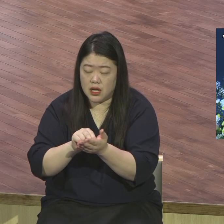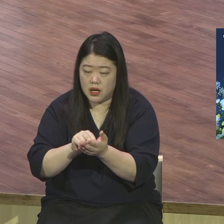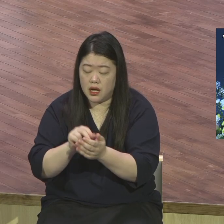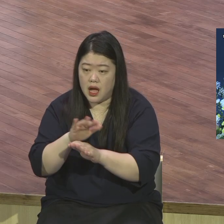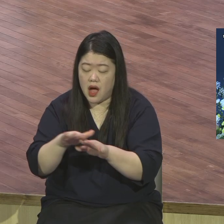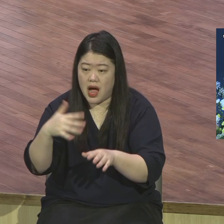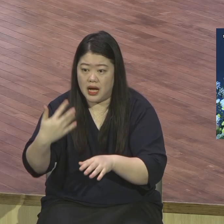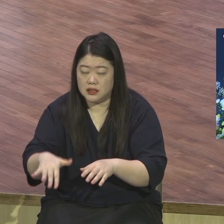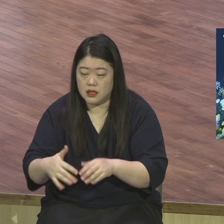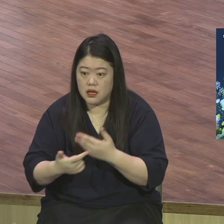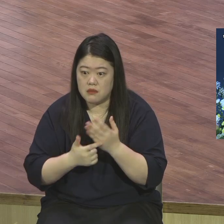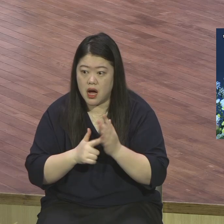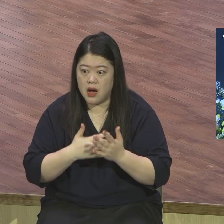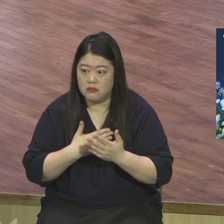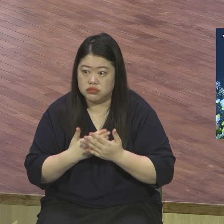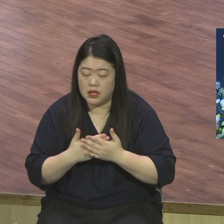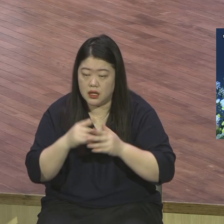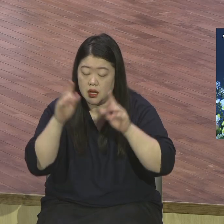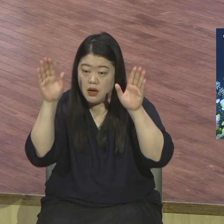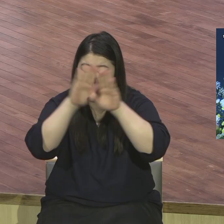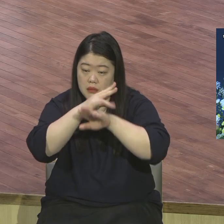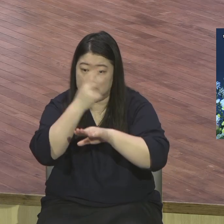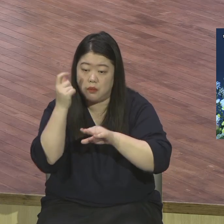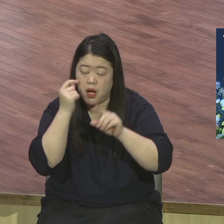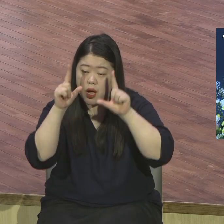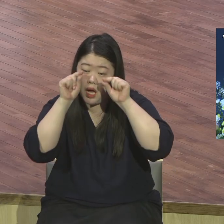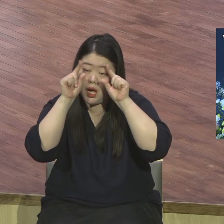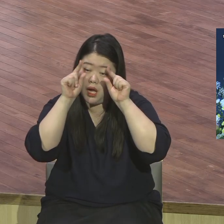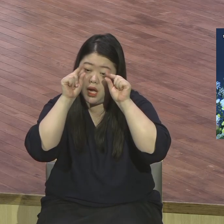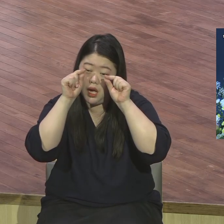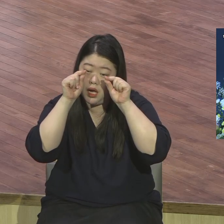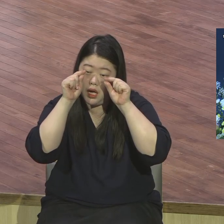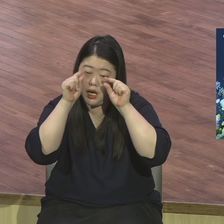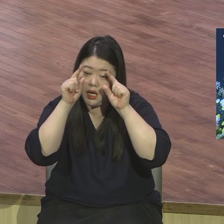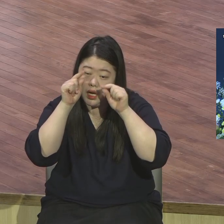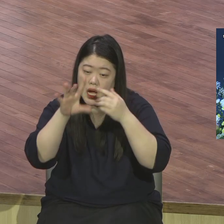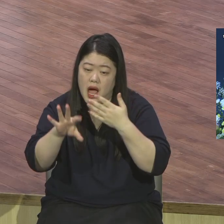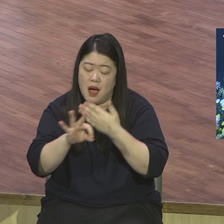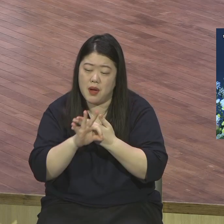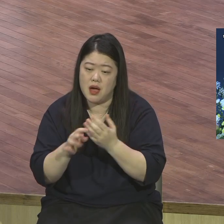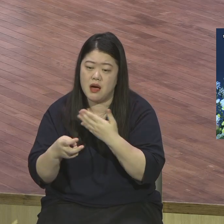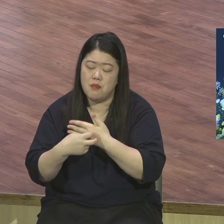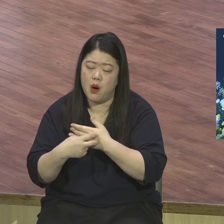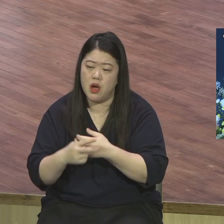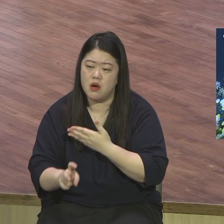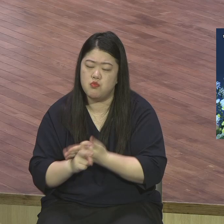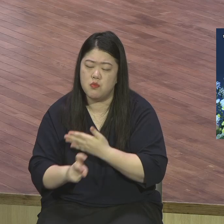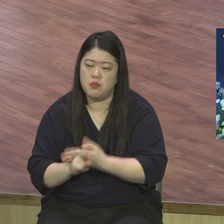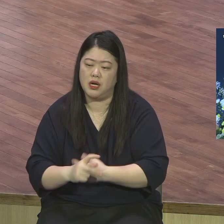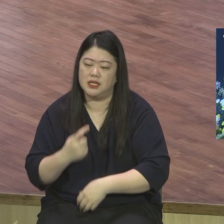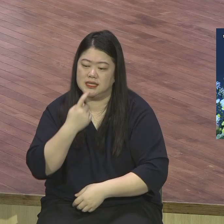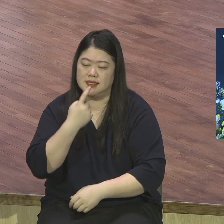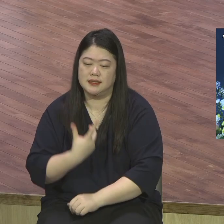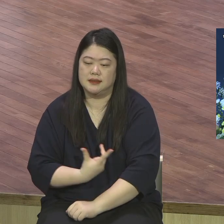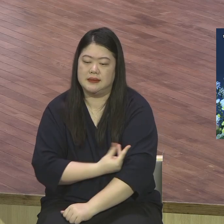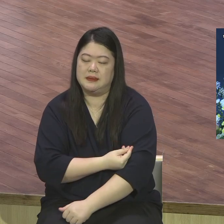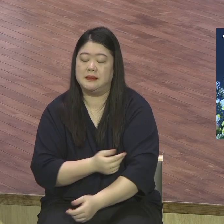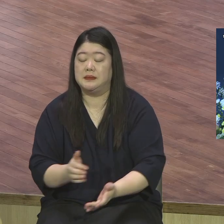대통령은 최고 성공한 사람인데 또 교도소가 우리나라 역대 이승만 붙듯 교도소 안 간 사람이 없어요